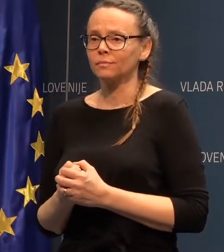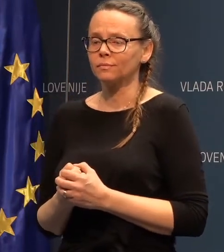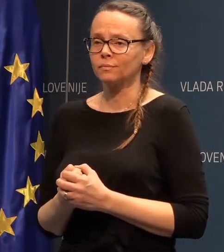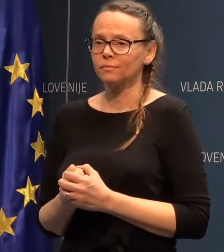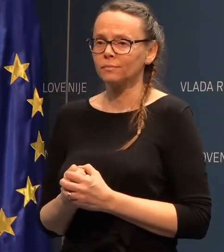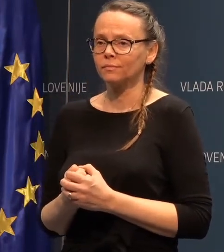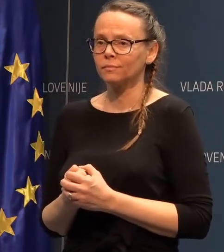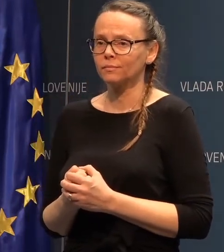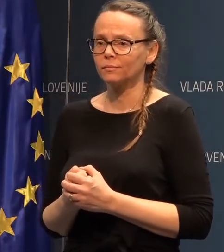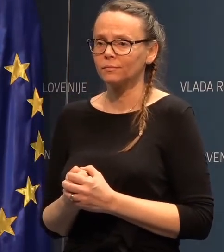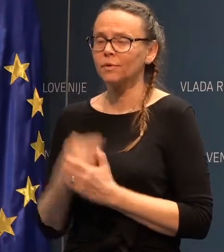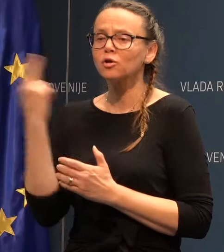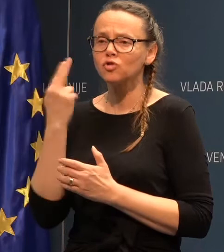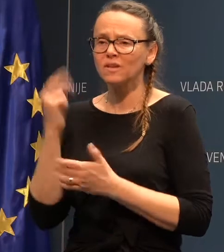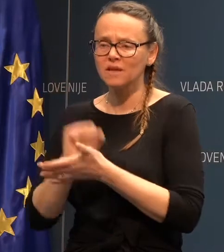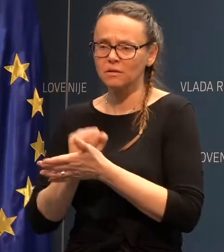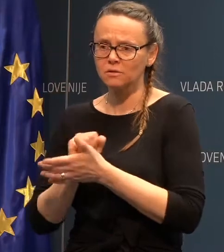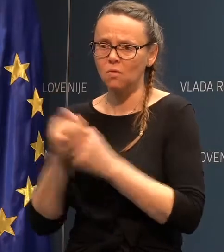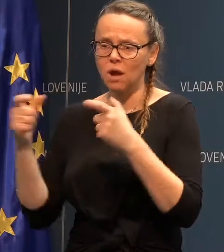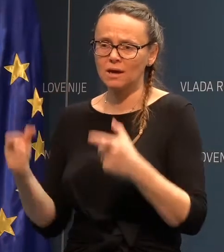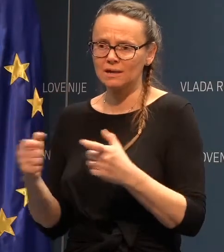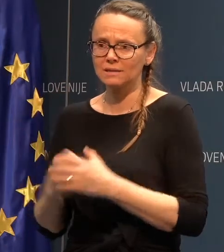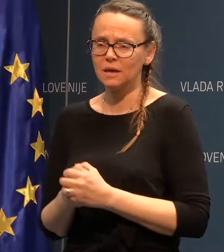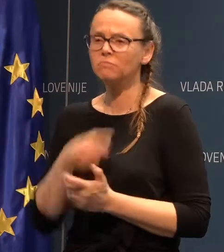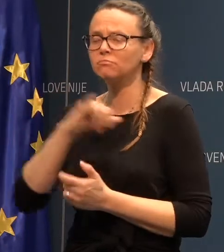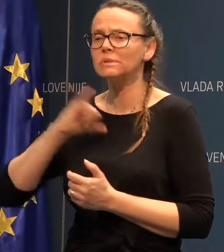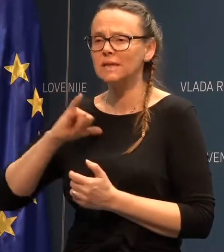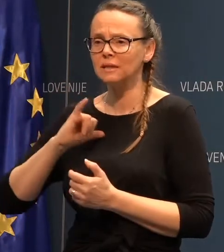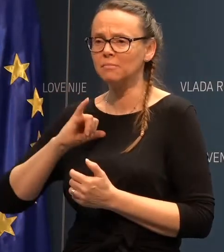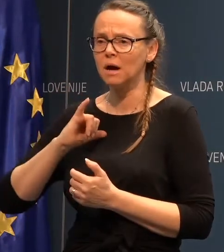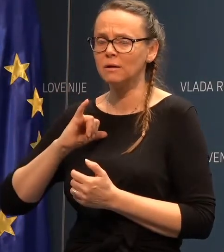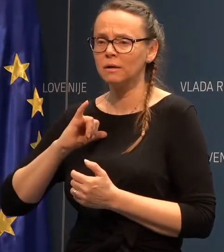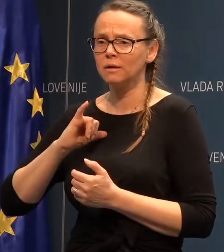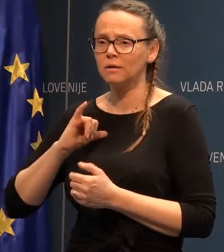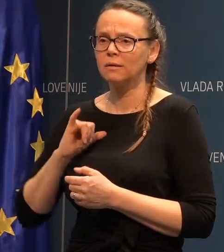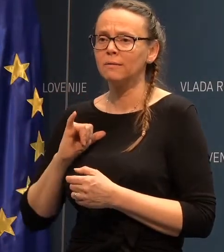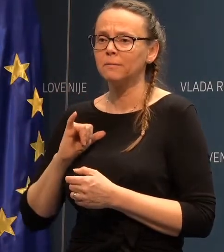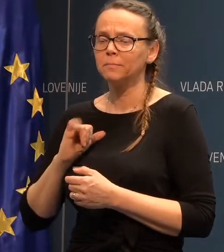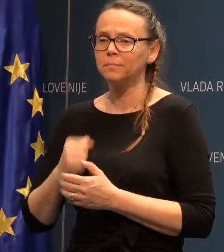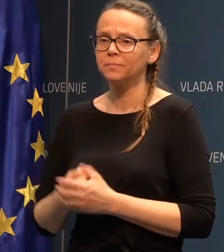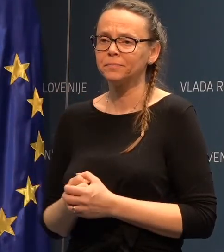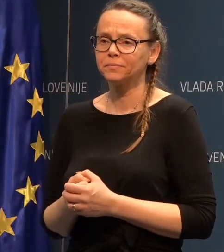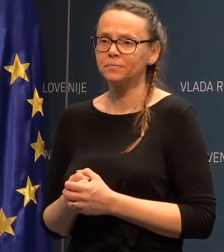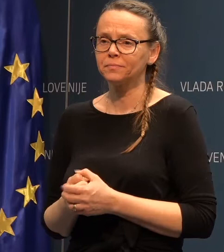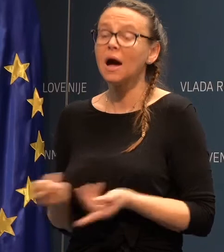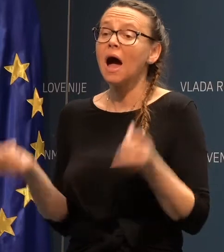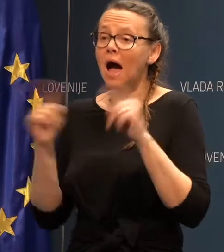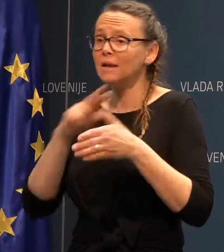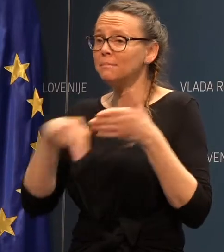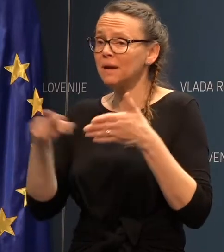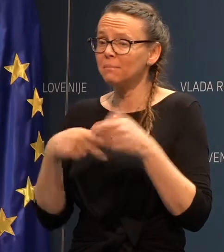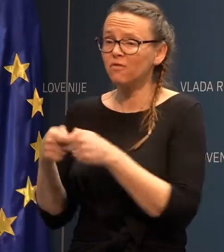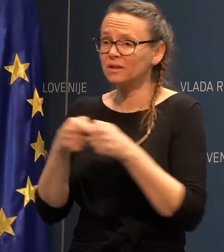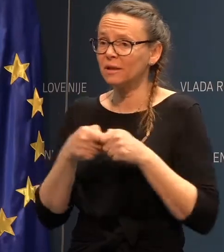Vlasti je Slovenska tiskovna agencija. Meni pa zanima, ali so prepovedane pri